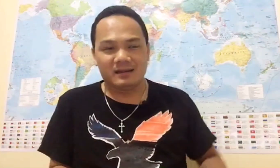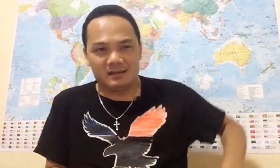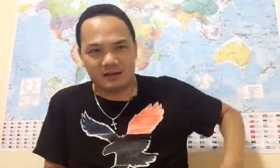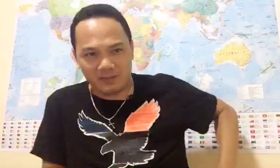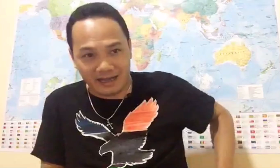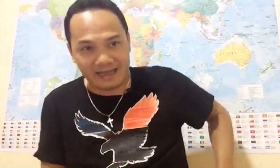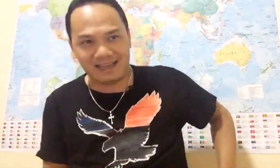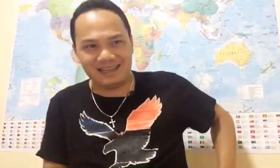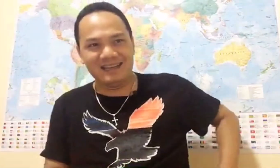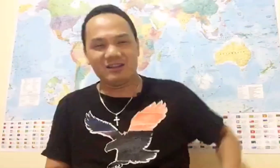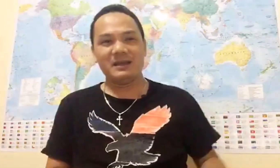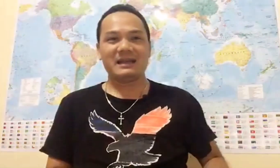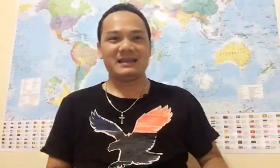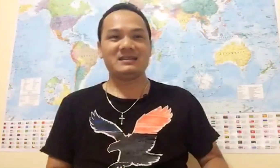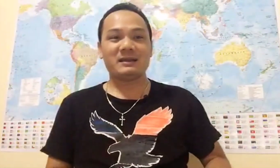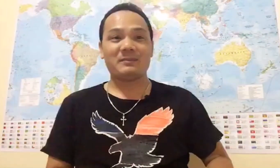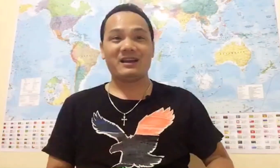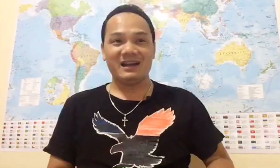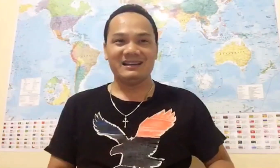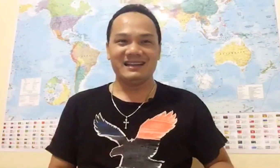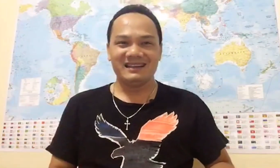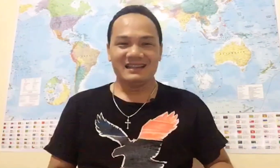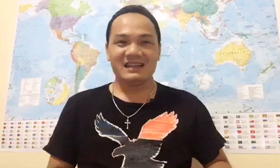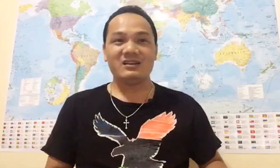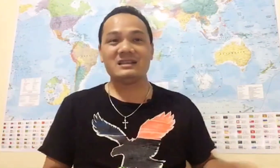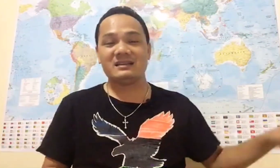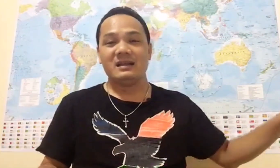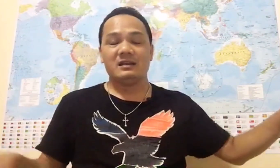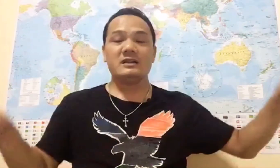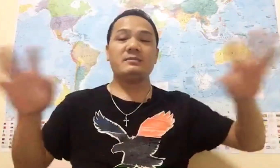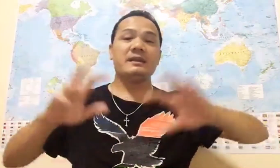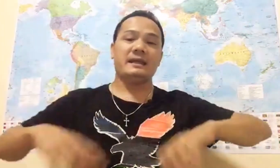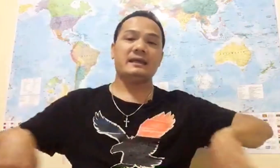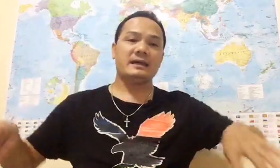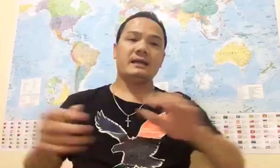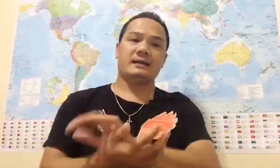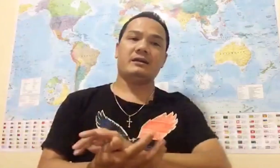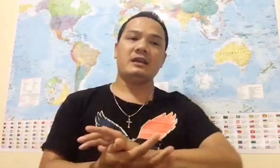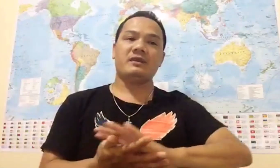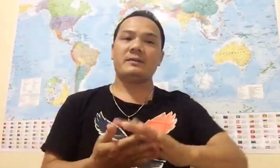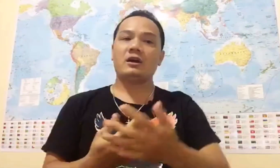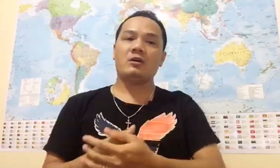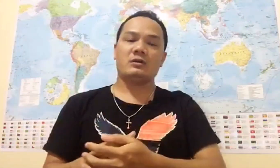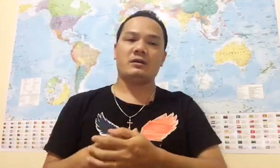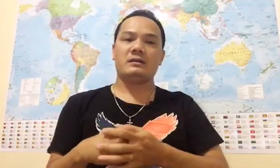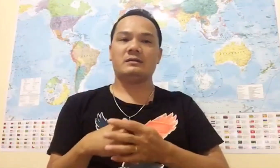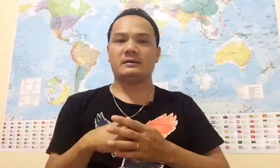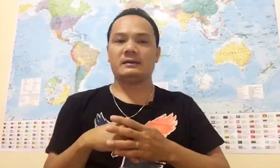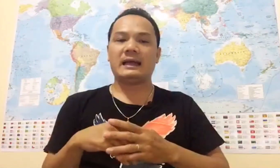Cái đó mới hay á Tôi biết các anh chị sẽ quan tâm cái đó hơn Nói trên Bệnh viện Thế Giới Nói về WHO Là